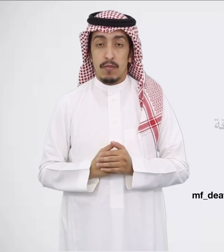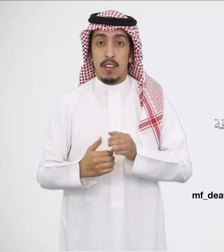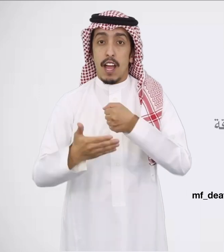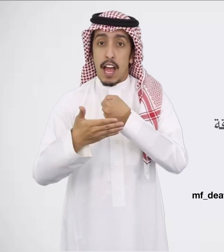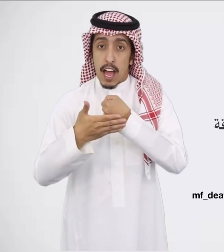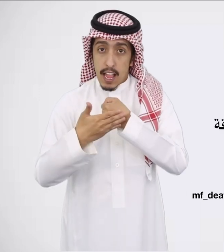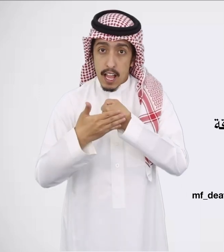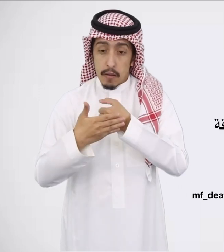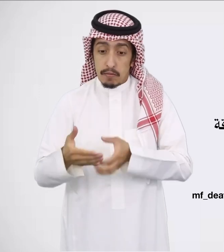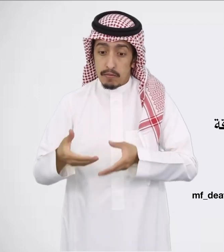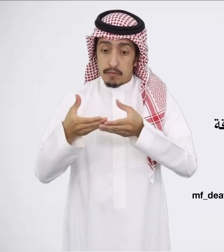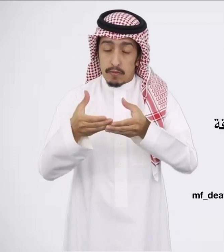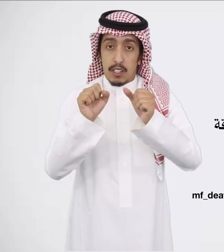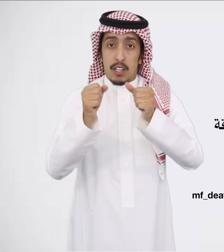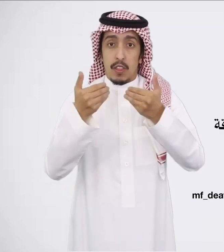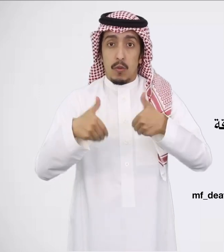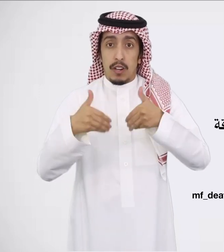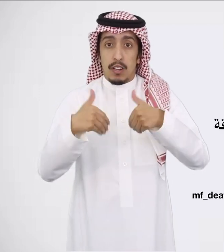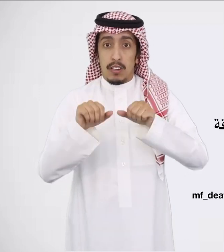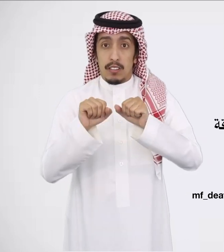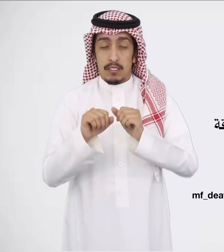الخدمات المقدمة لذوي الإعاقة